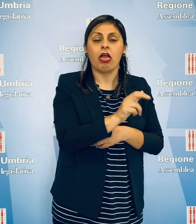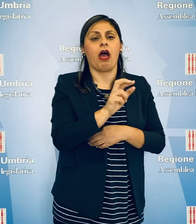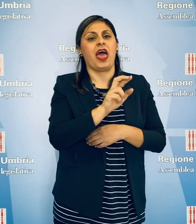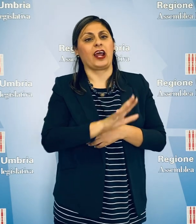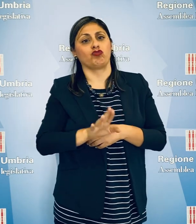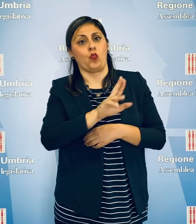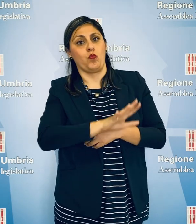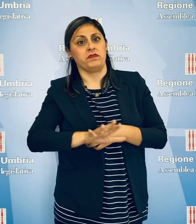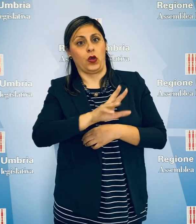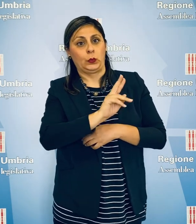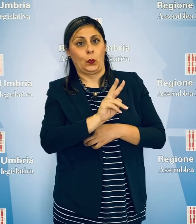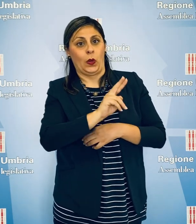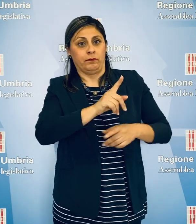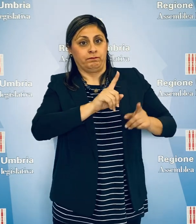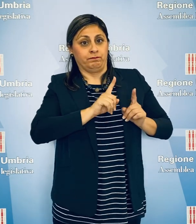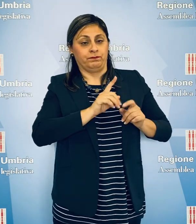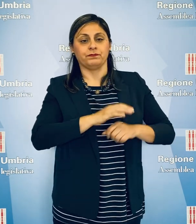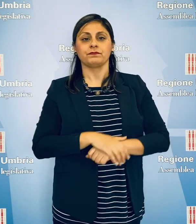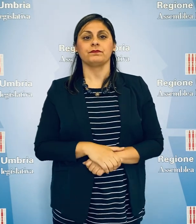nostra regione.